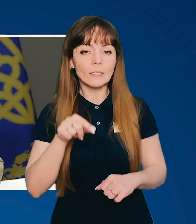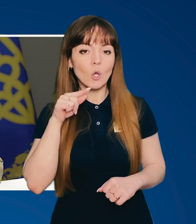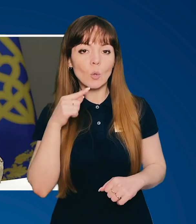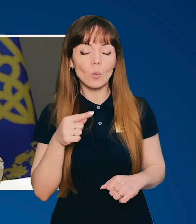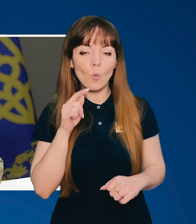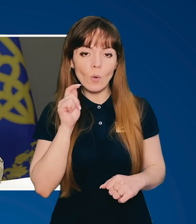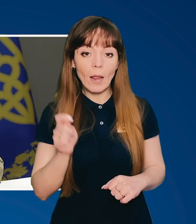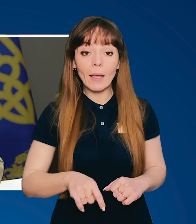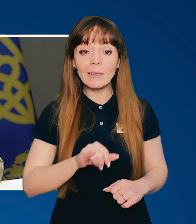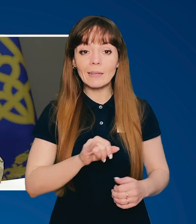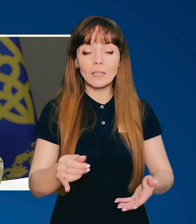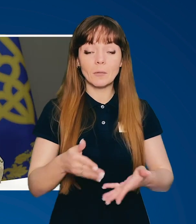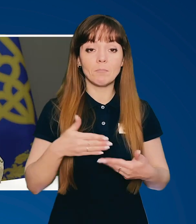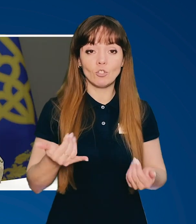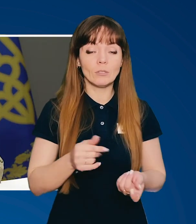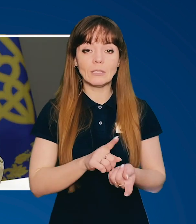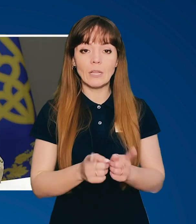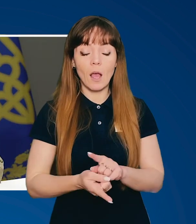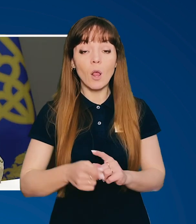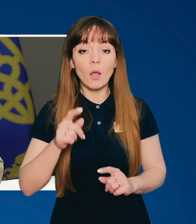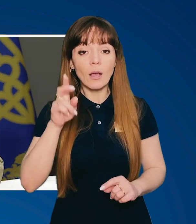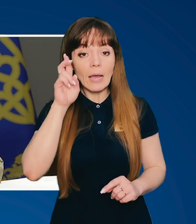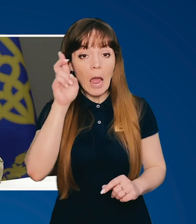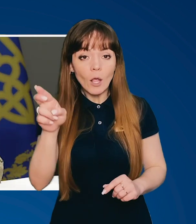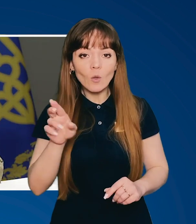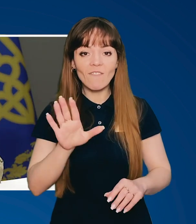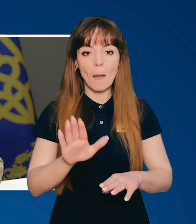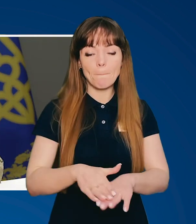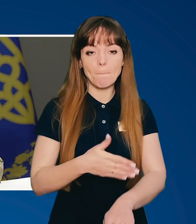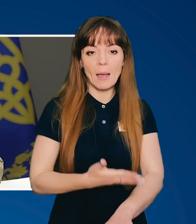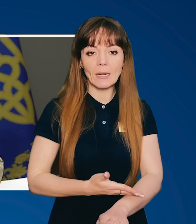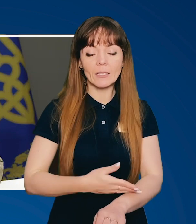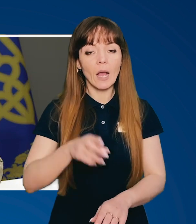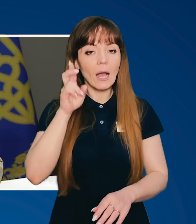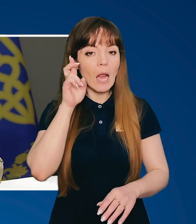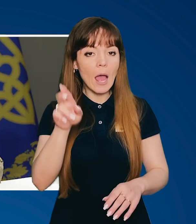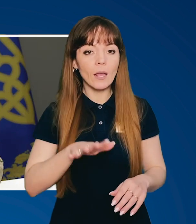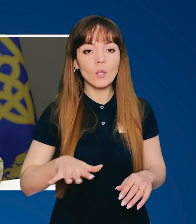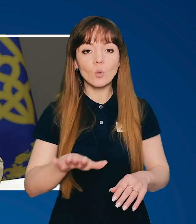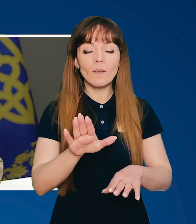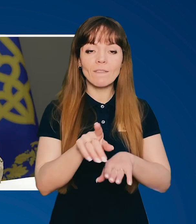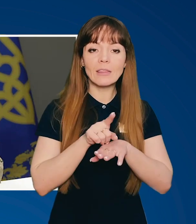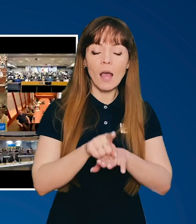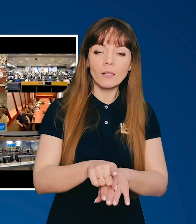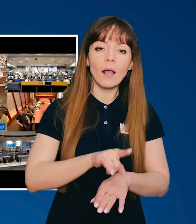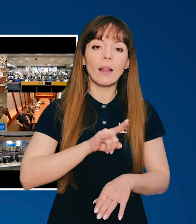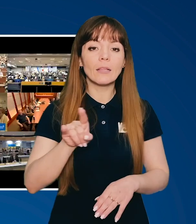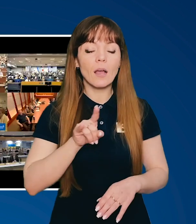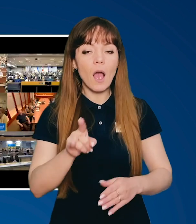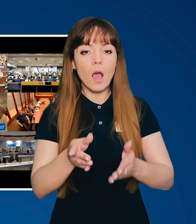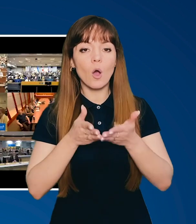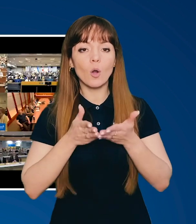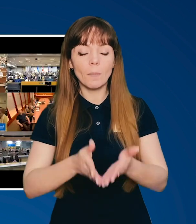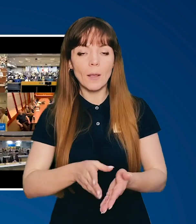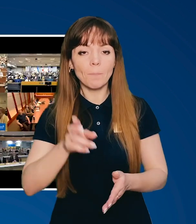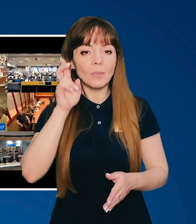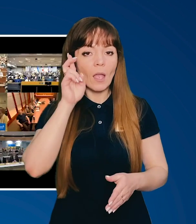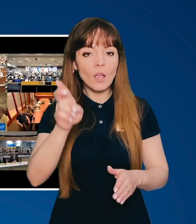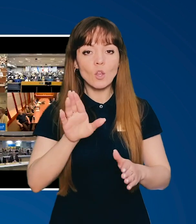України, і ми стали країною в берцах. Країною в танках, в літаках, в кораблях, країною в